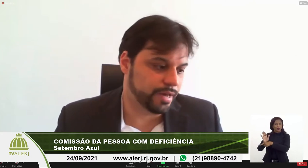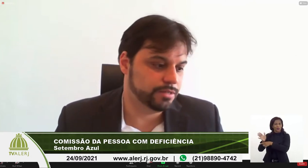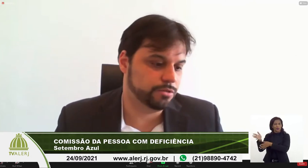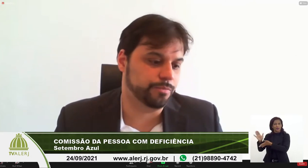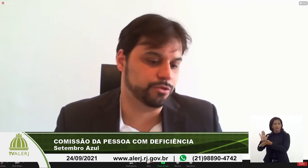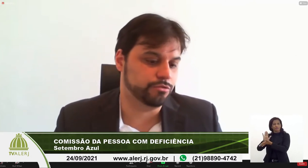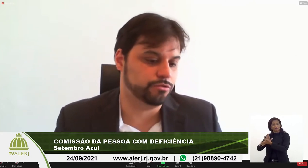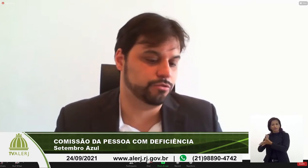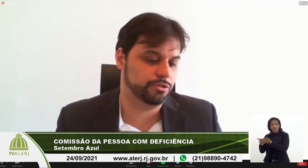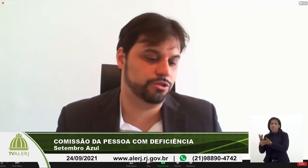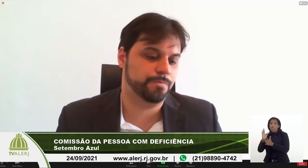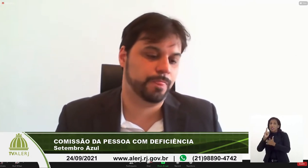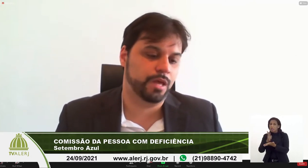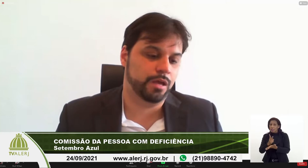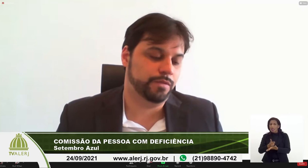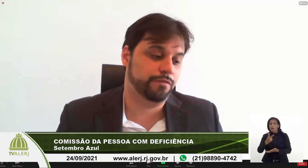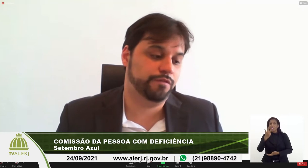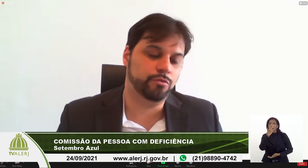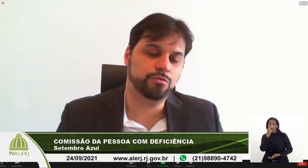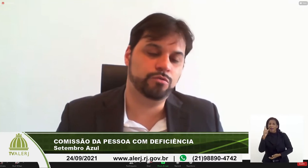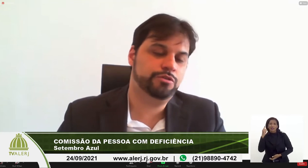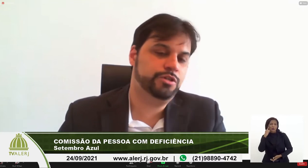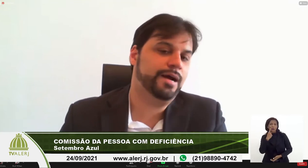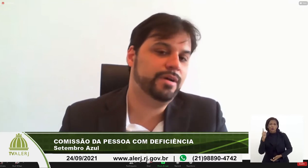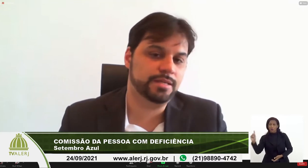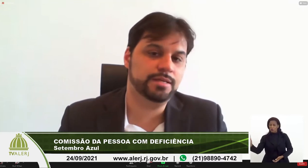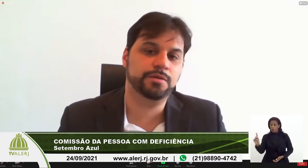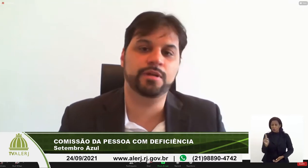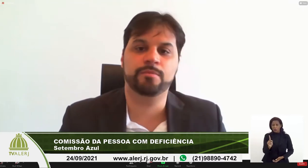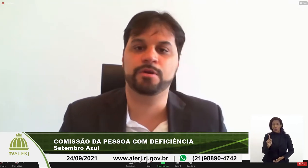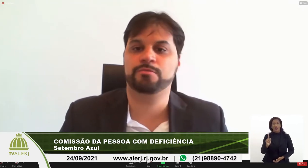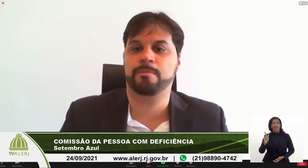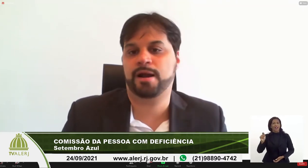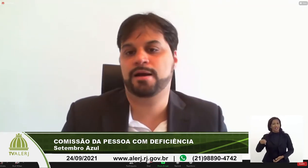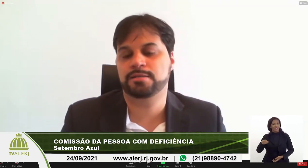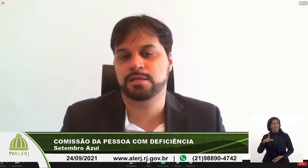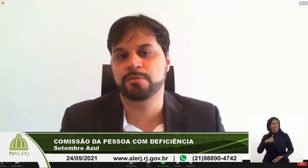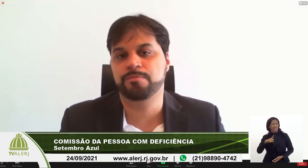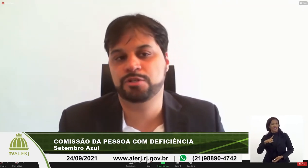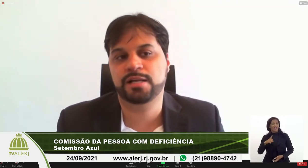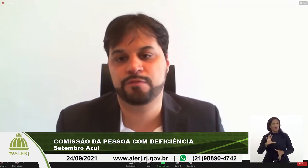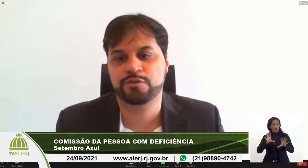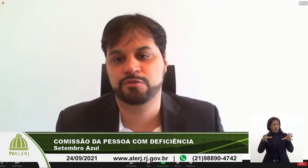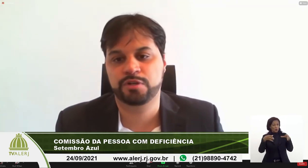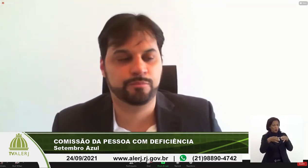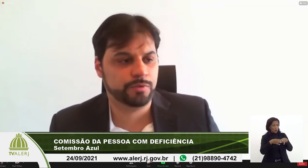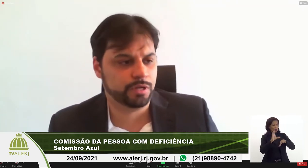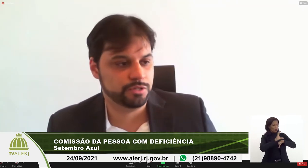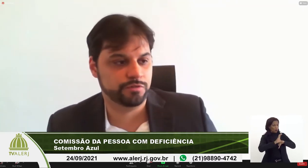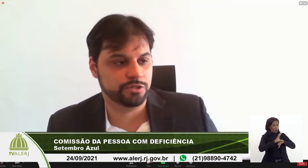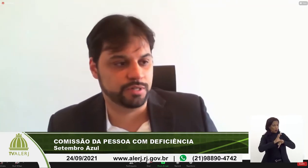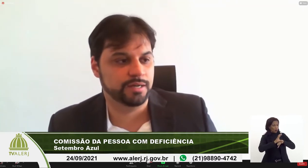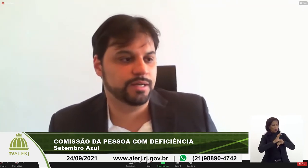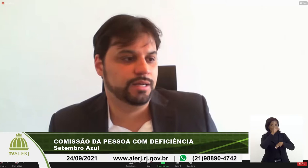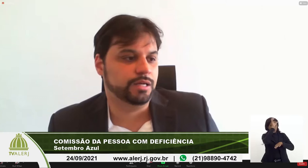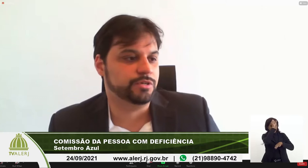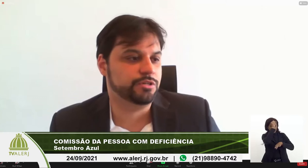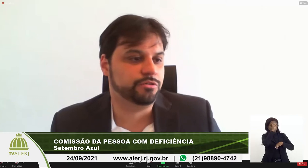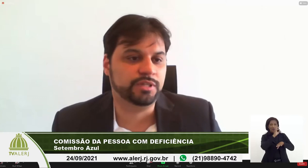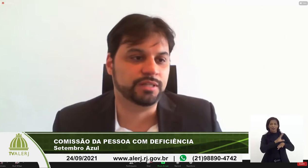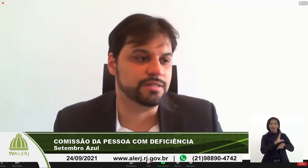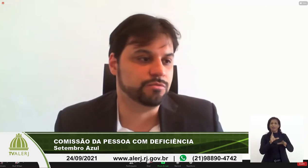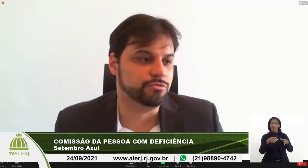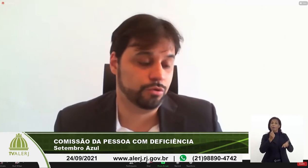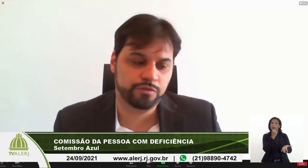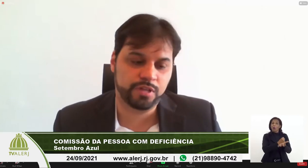sempre que aparece uma pessoa só. A gente tem feito cursos de capacitação em Libras para as equipes da defensoria pública, inclusive, a está no